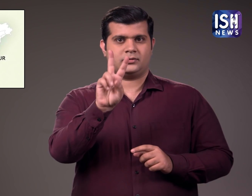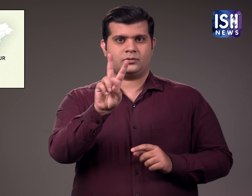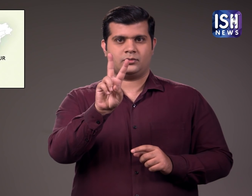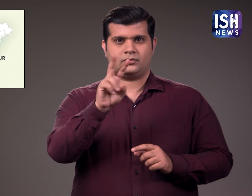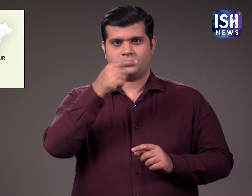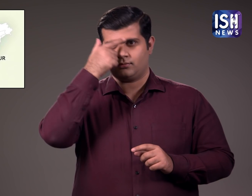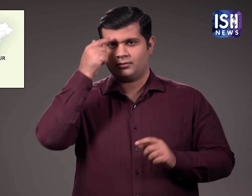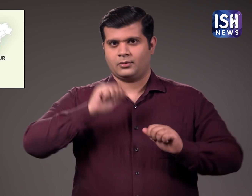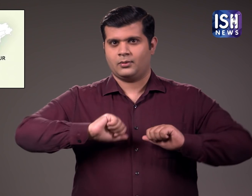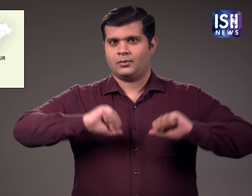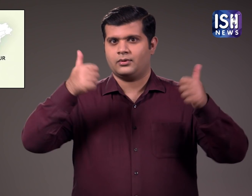और चुराव जीत लिया